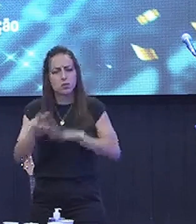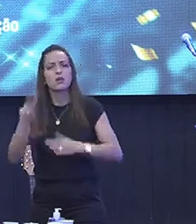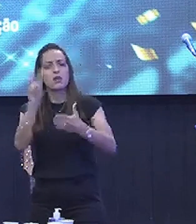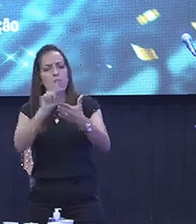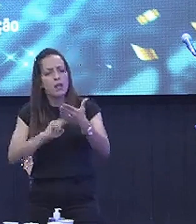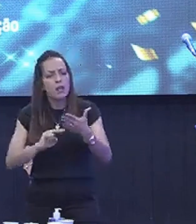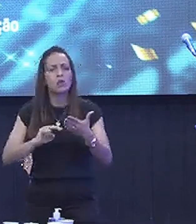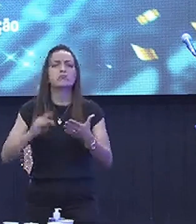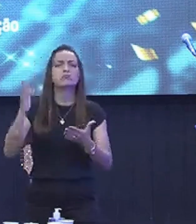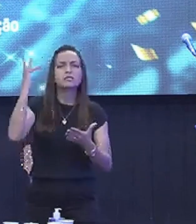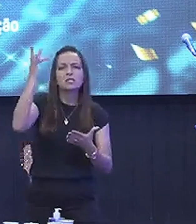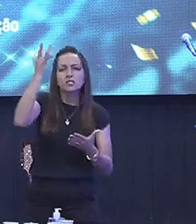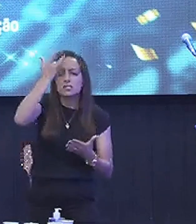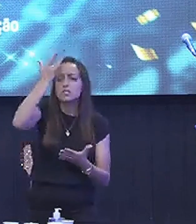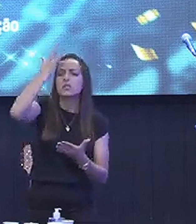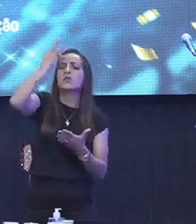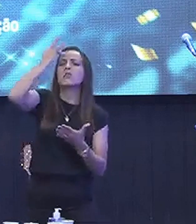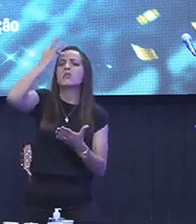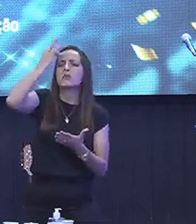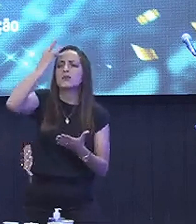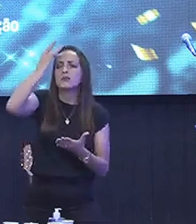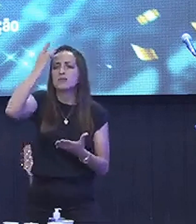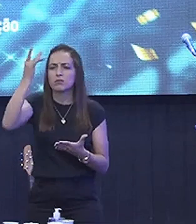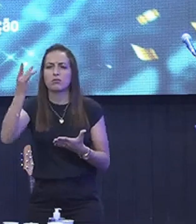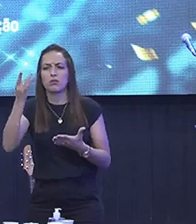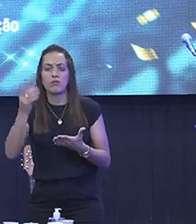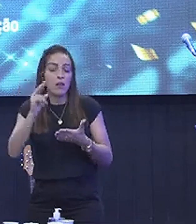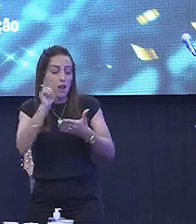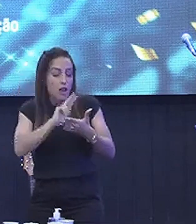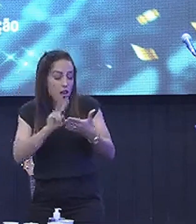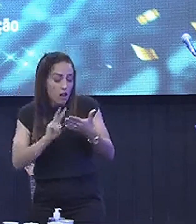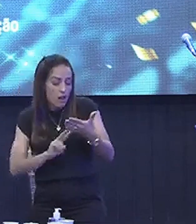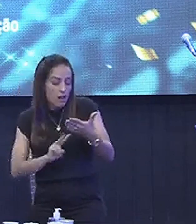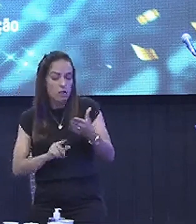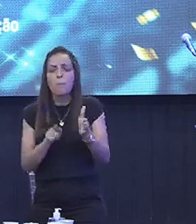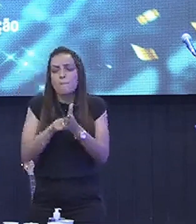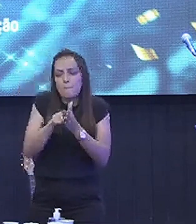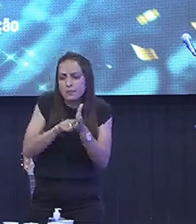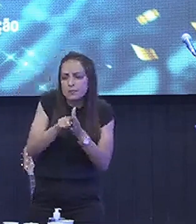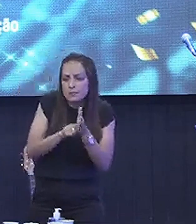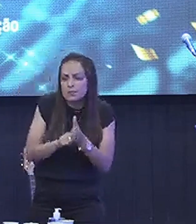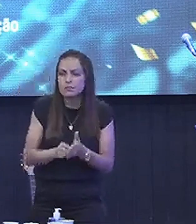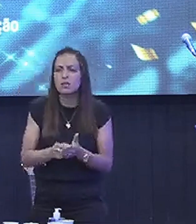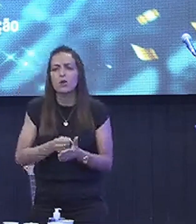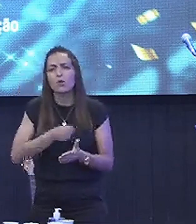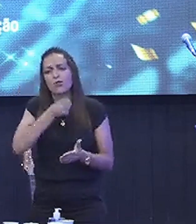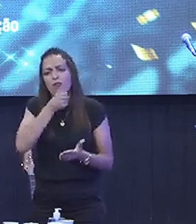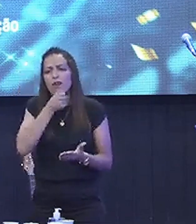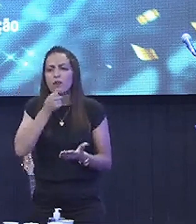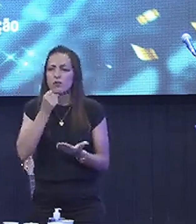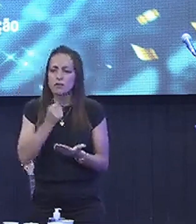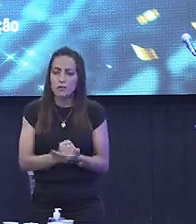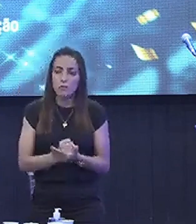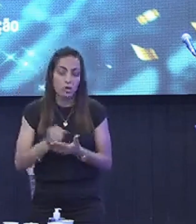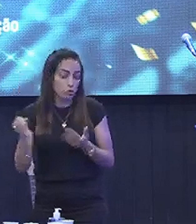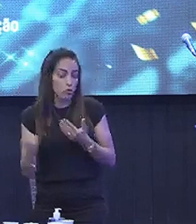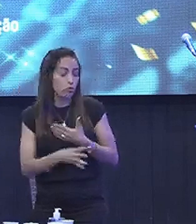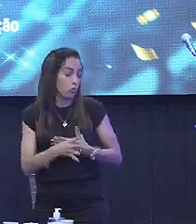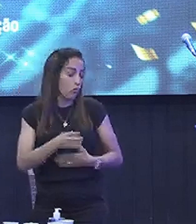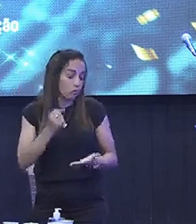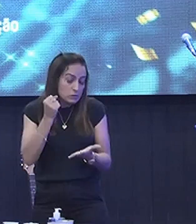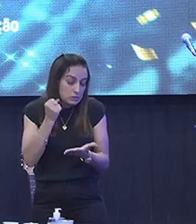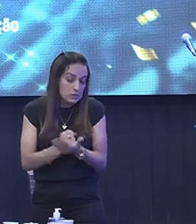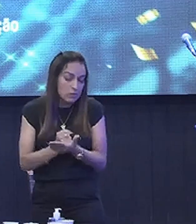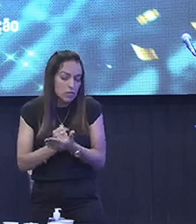lendo aquele versículo Pegando concordância Vai no grego Vai no Novo Testamento Se o texto for no Novo Testamento É grego E vai